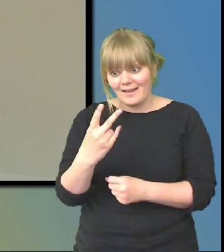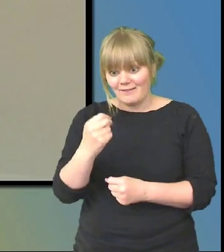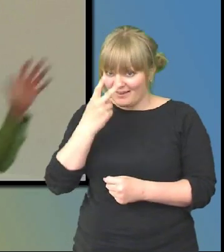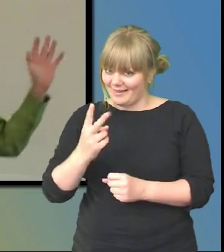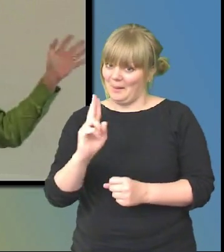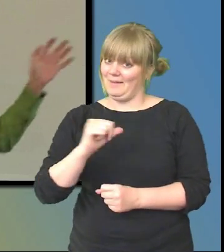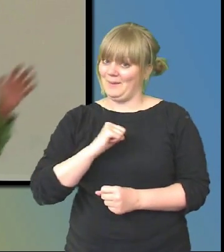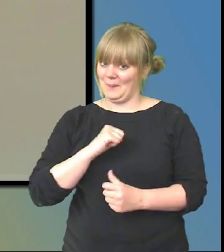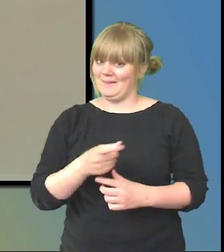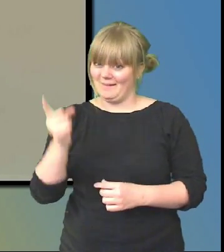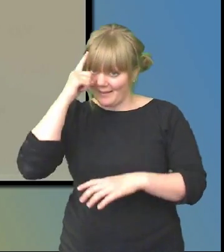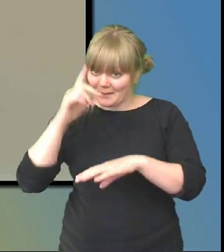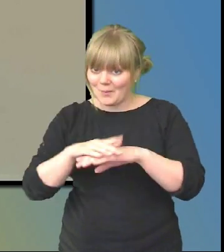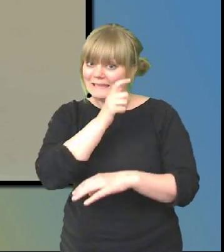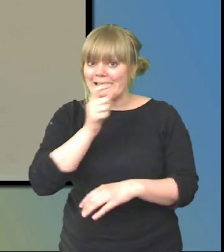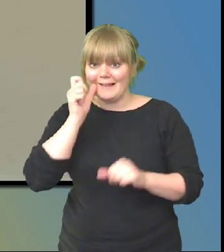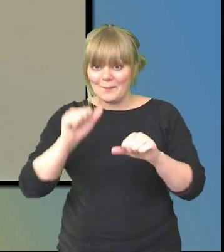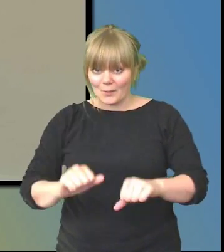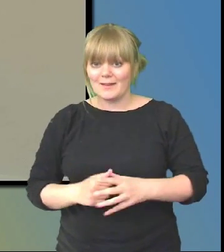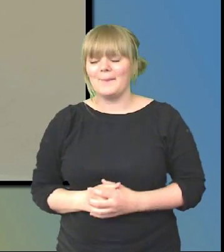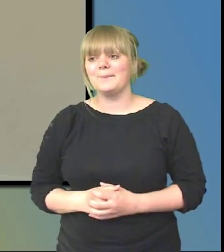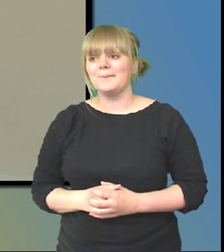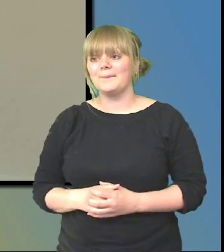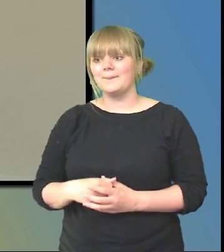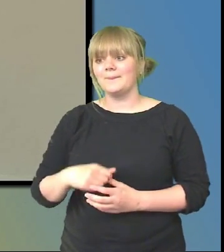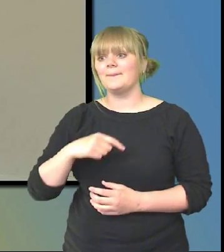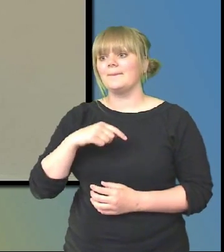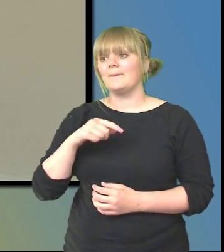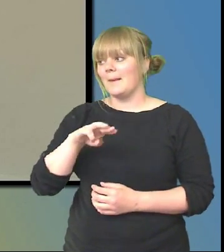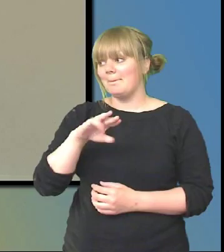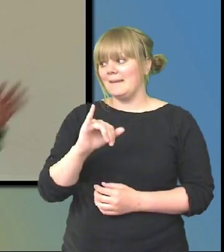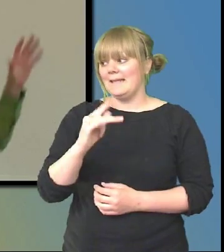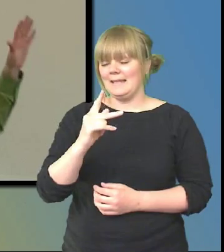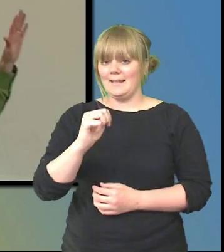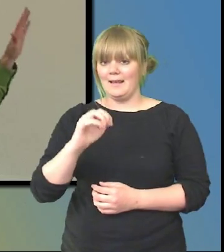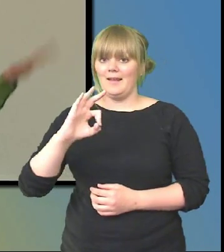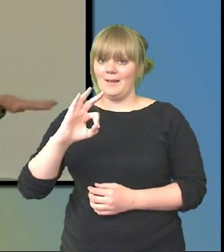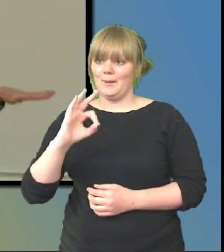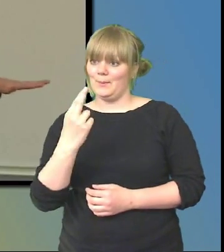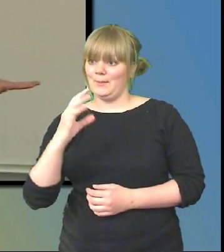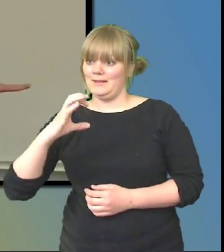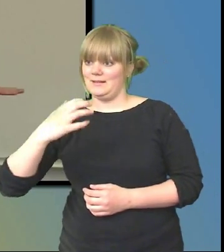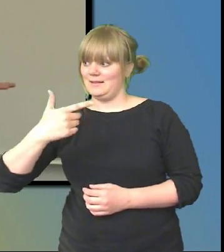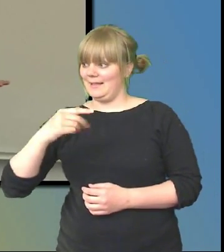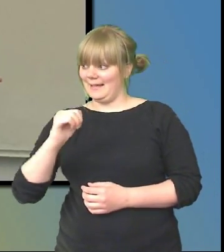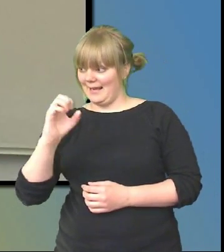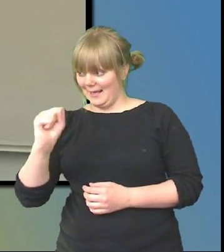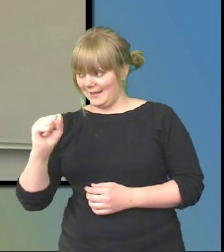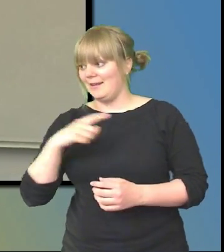Vidblaster är utvecklat av en holländare som heter Mike Försteg. Och jag har skrivit det här på engelska för att en annan person, Mia